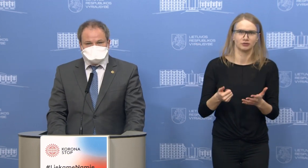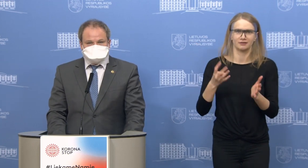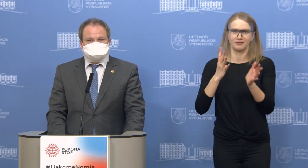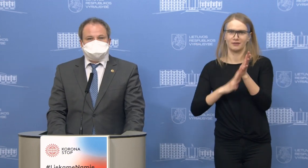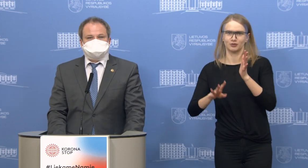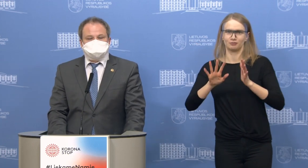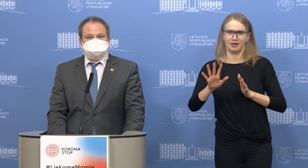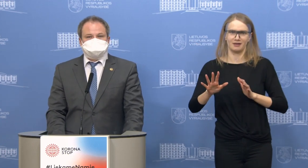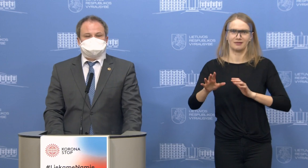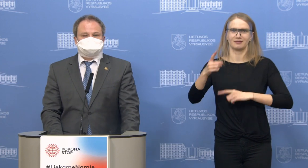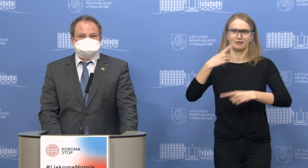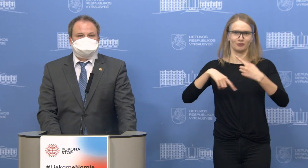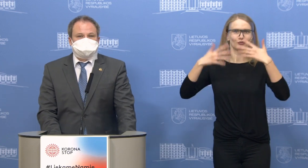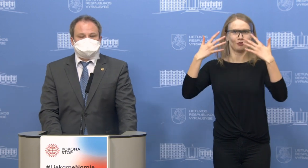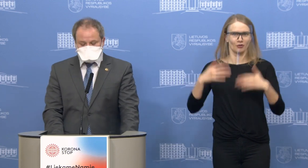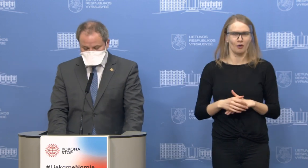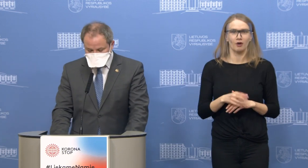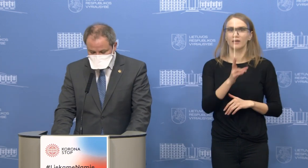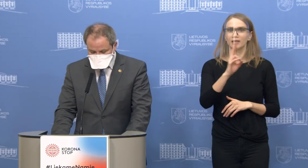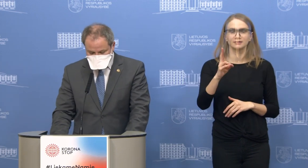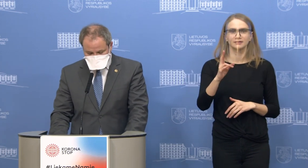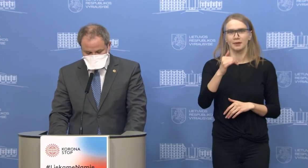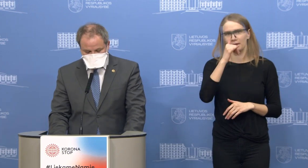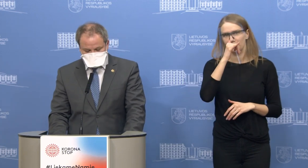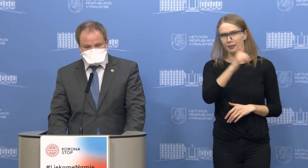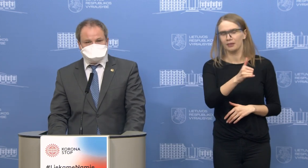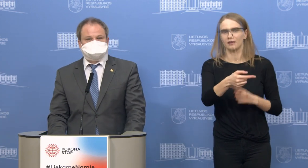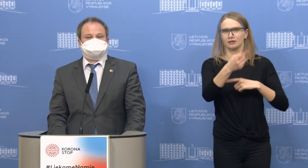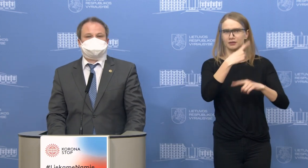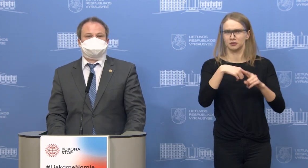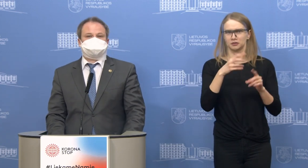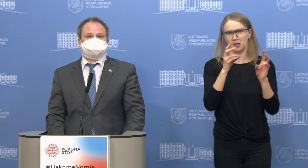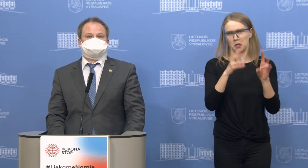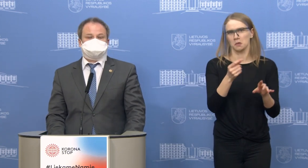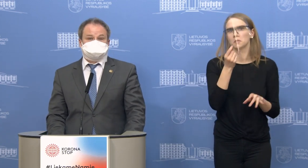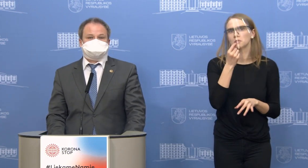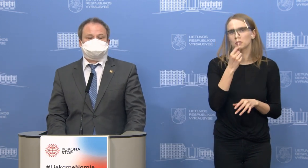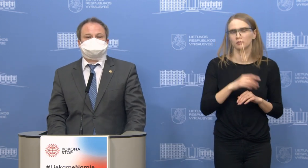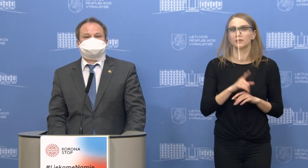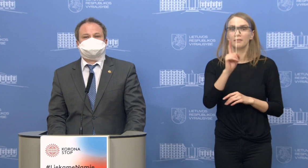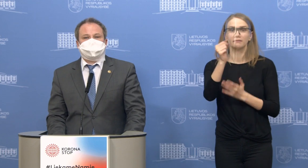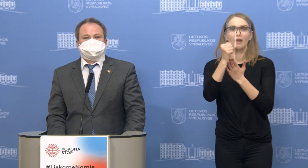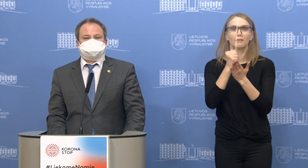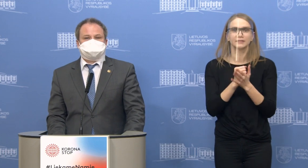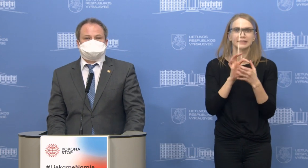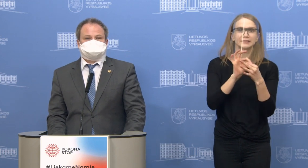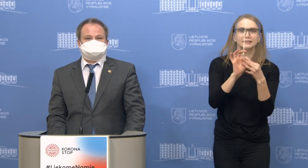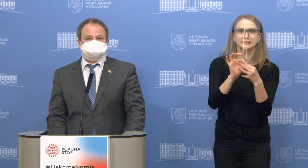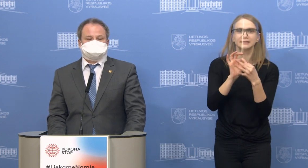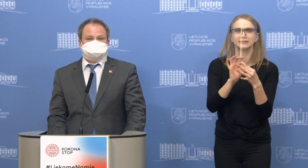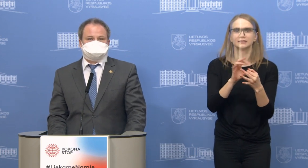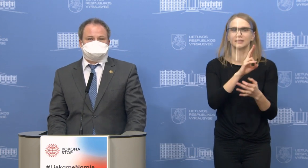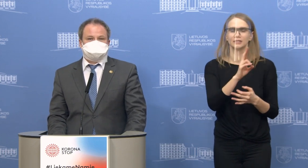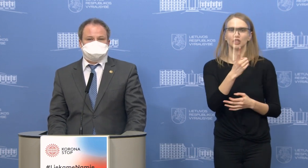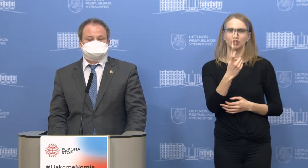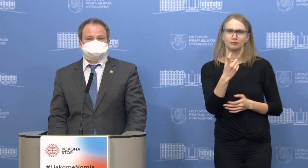Reiškia visiškai nedaug jau lygia tų, kurie negalėjo grįžti ir šiuo metu ambasada dar palaiko ryšį, ambasados Lietuvos palaiko ryšį su